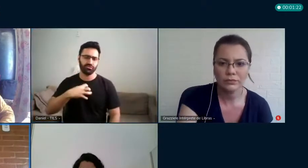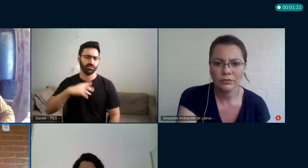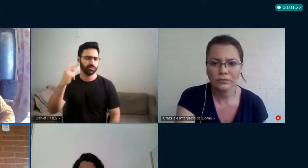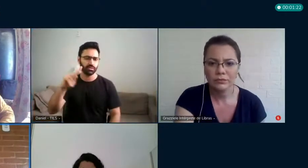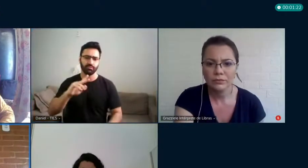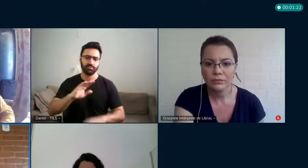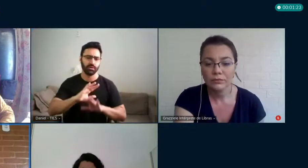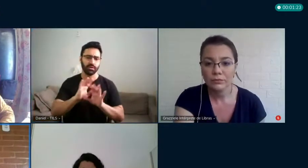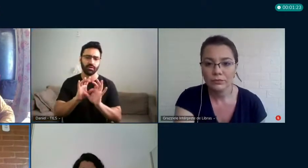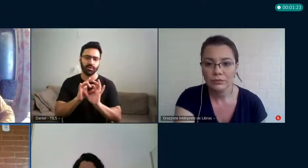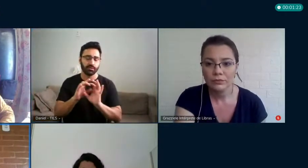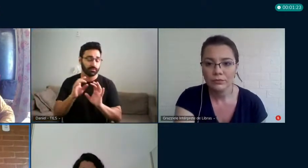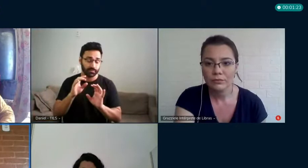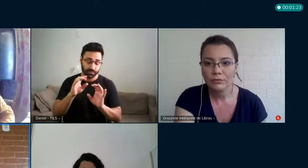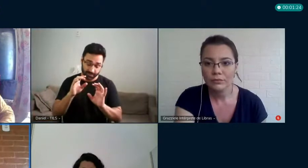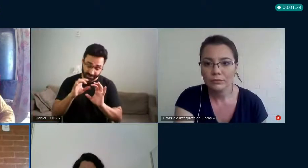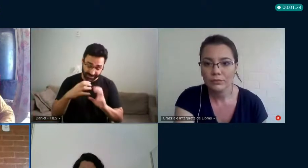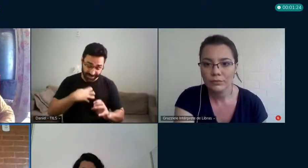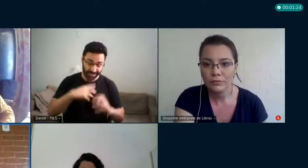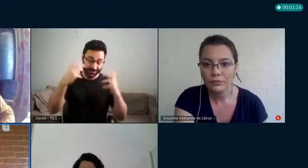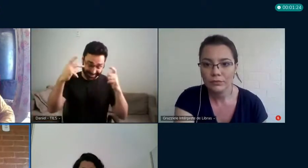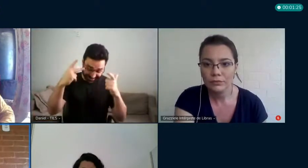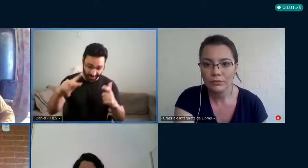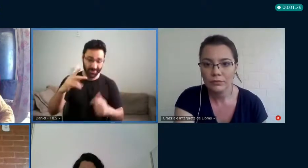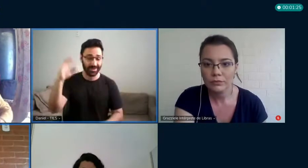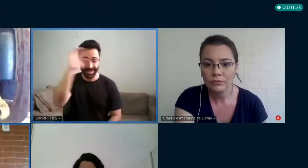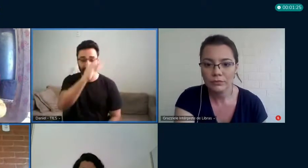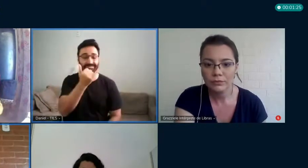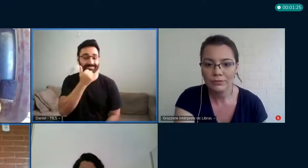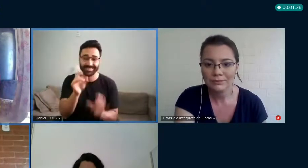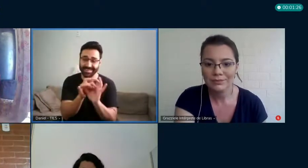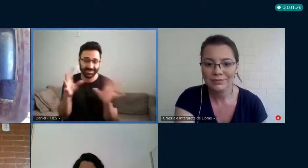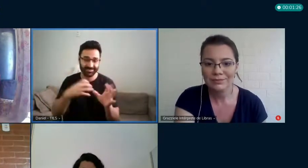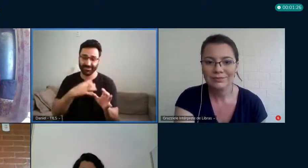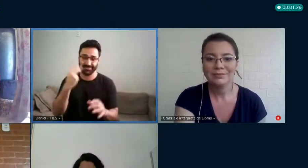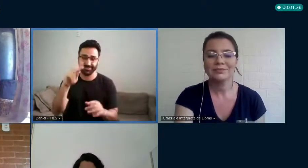diálogo. Muito obrigada. Vou fechar a minha câmera, então.